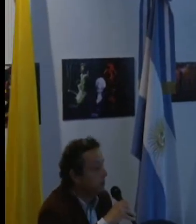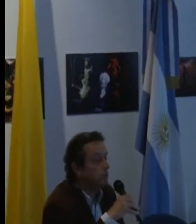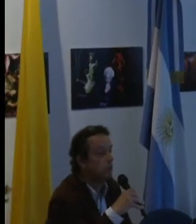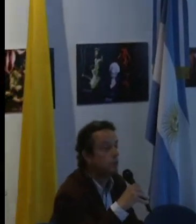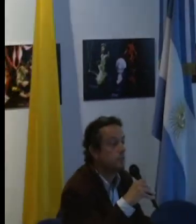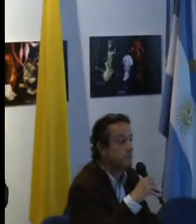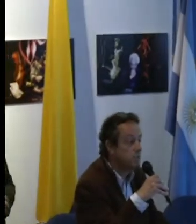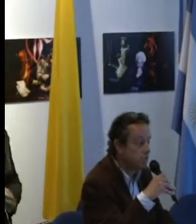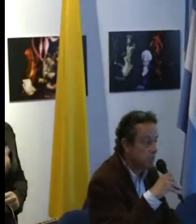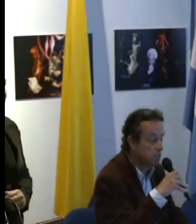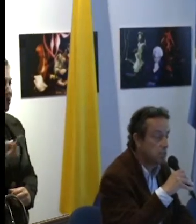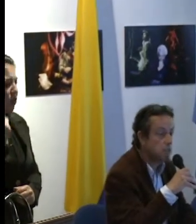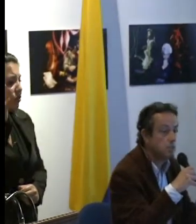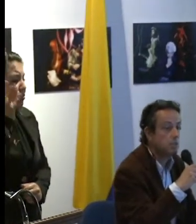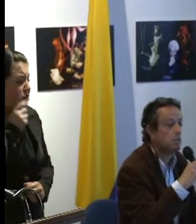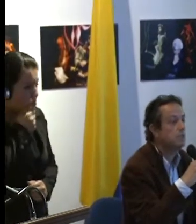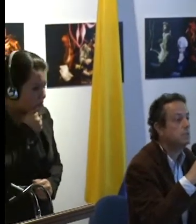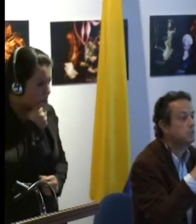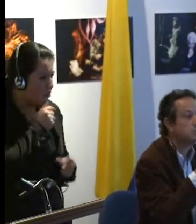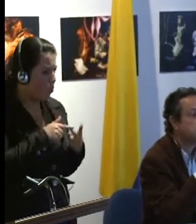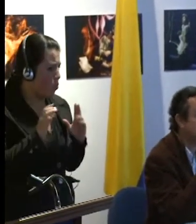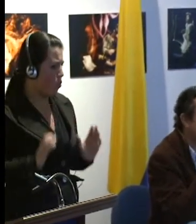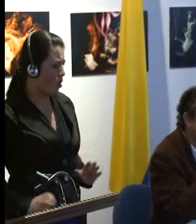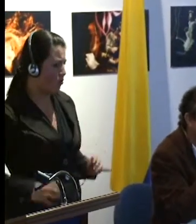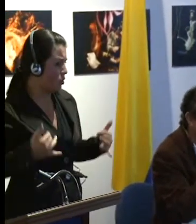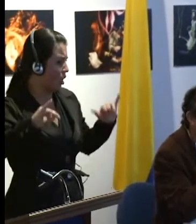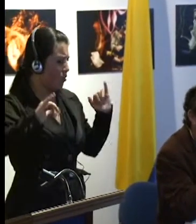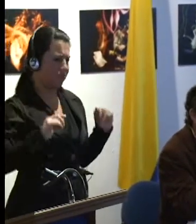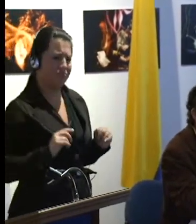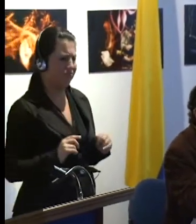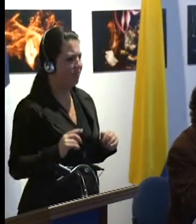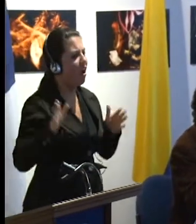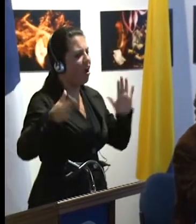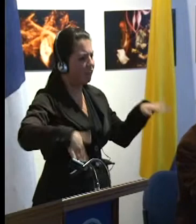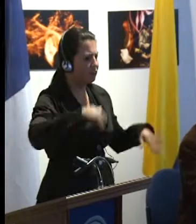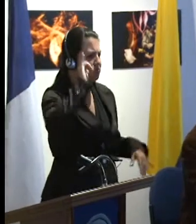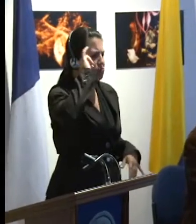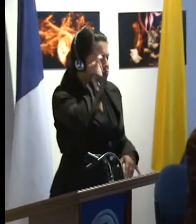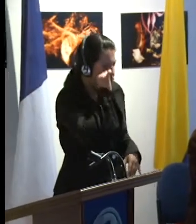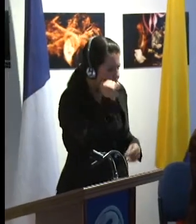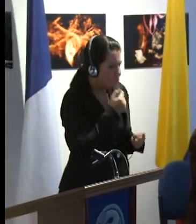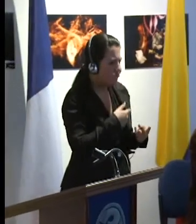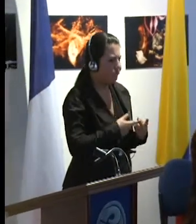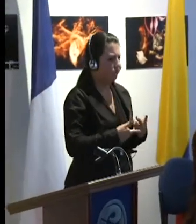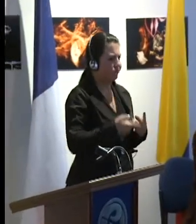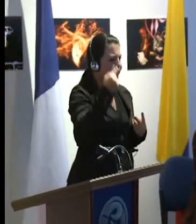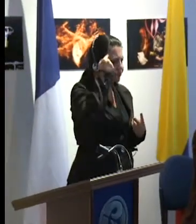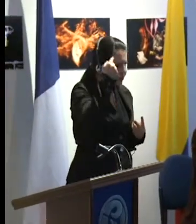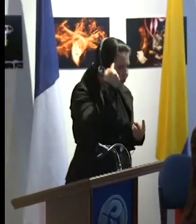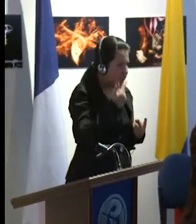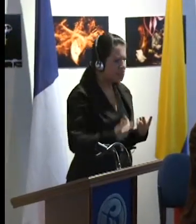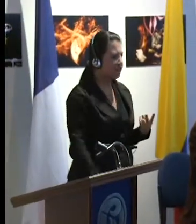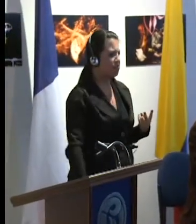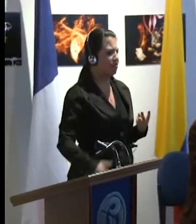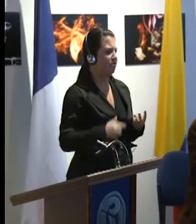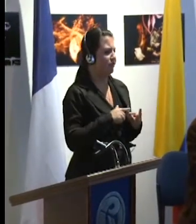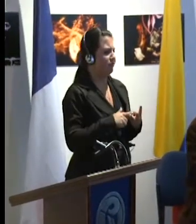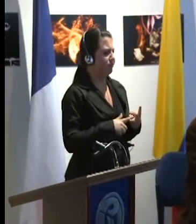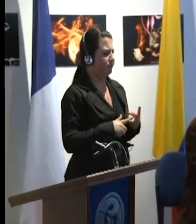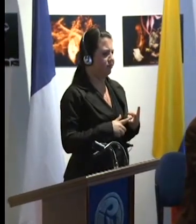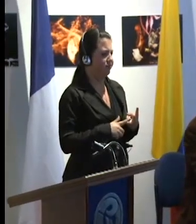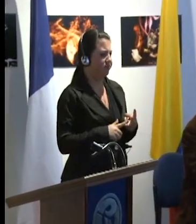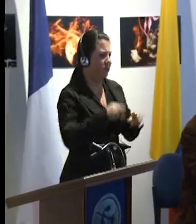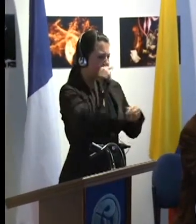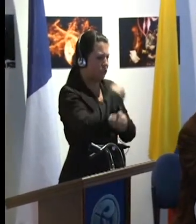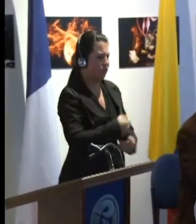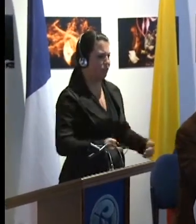es sensorial y motriz, sino también psíquica, mental. Son alumnos que tienen grandes